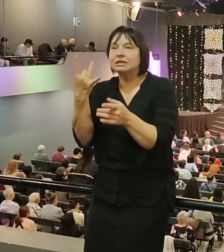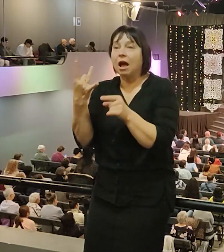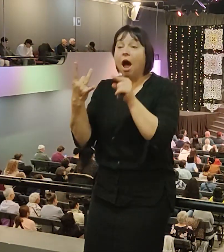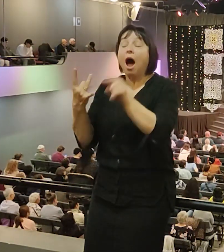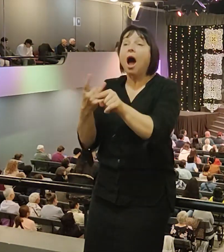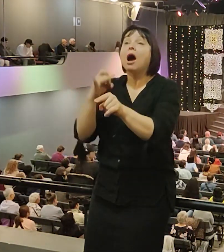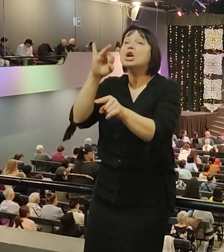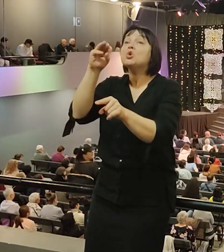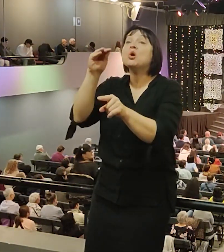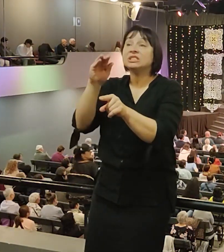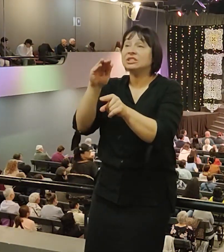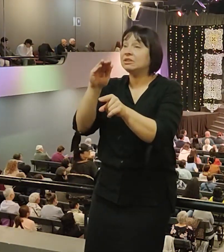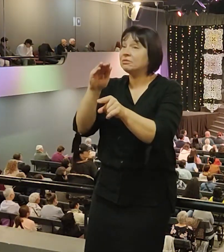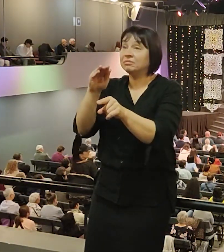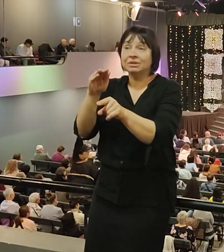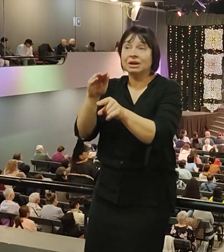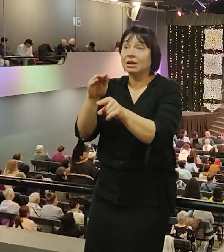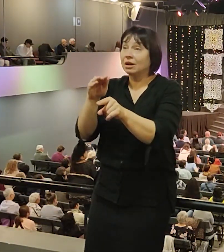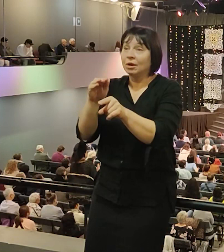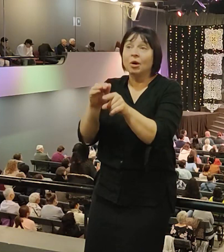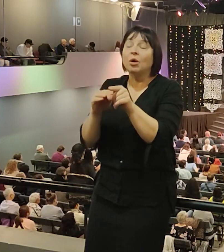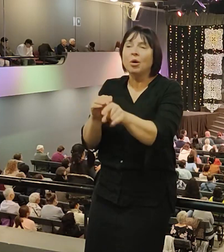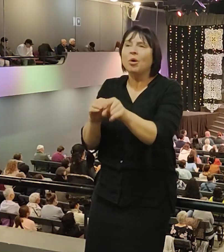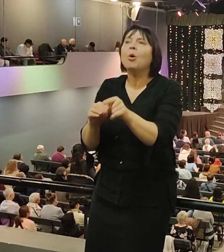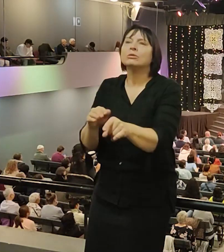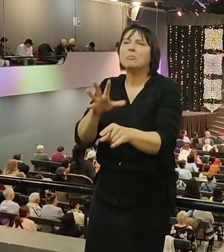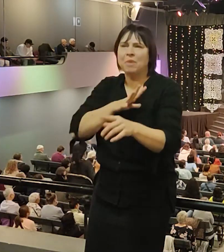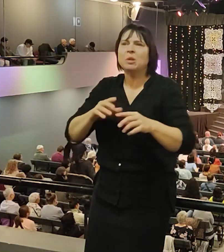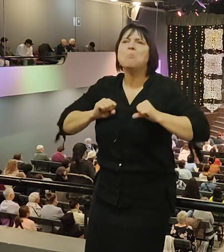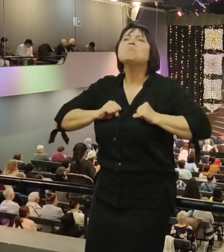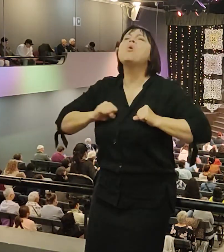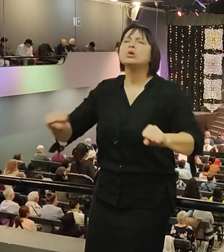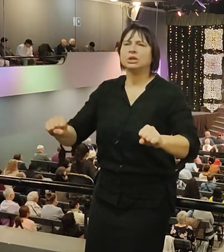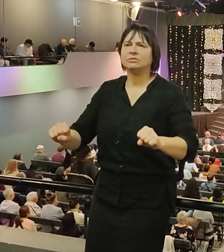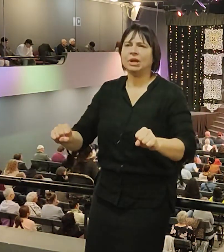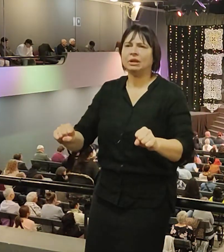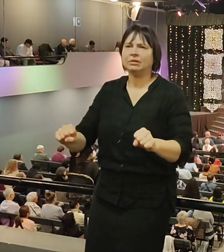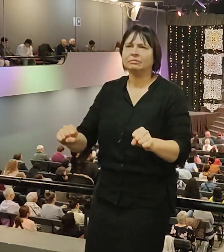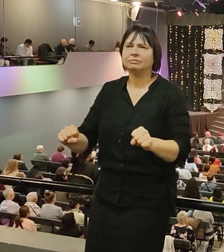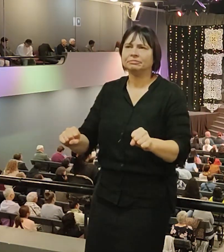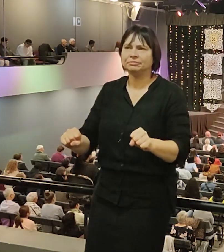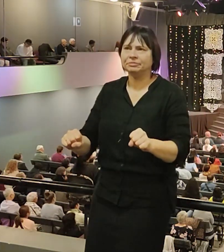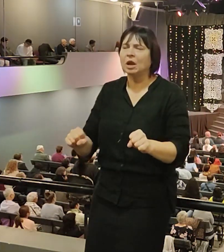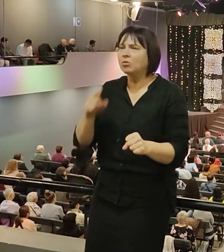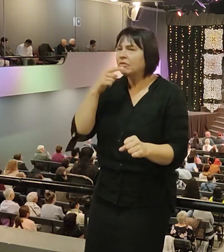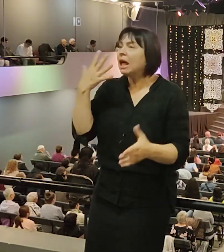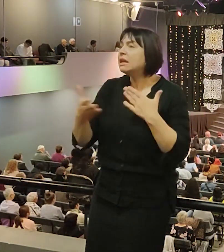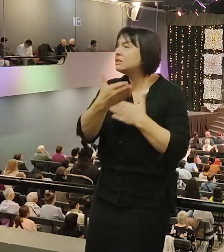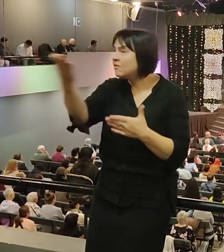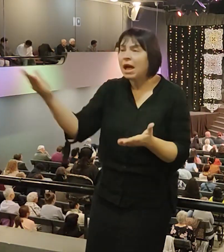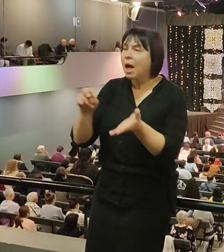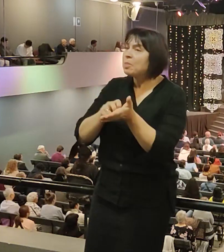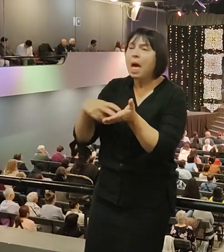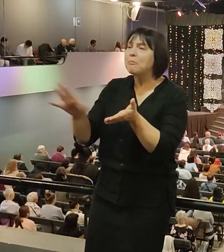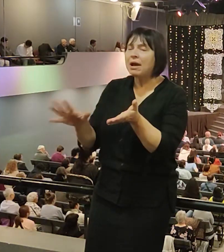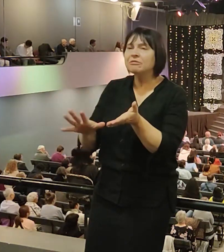страха, тому не надо быть мужественным. Слышите вы меня? У кого нет страха, тому